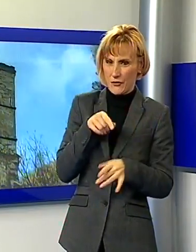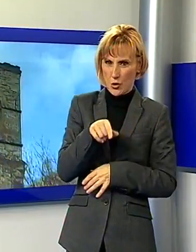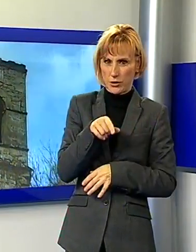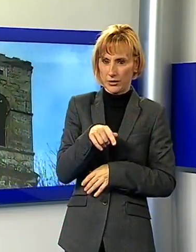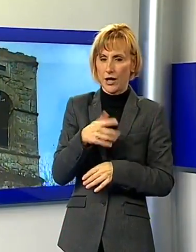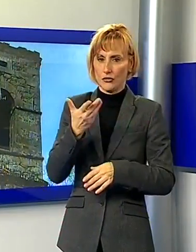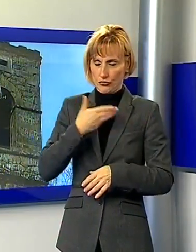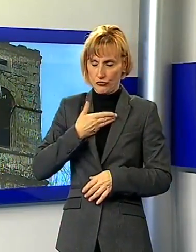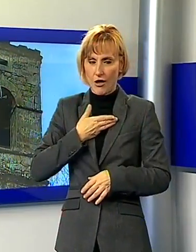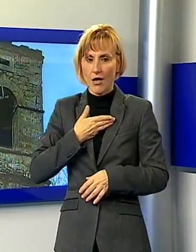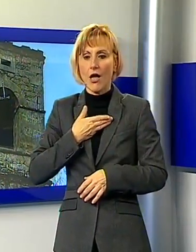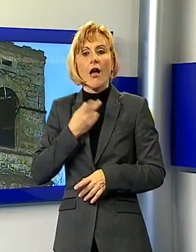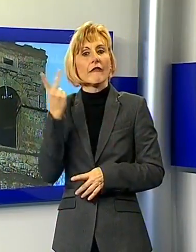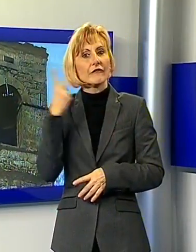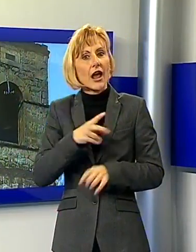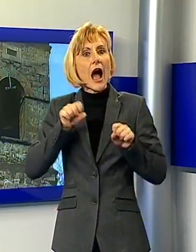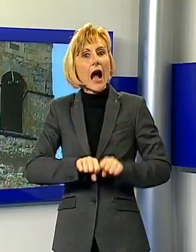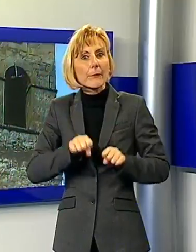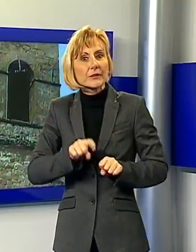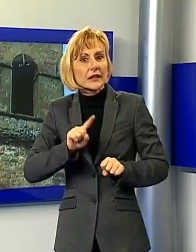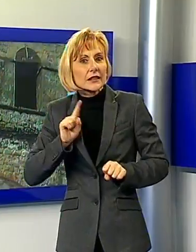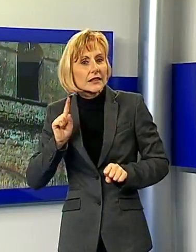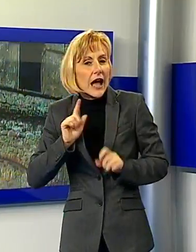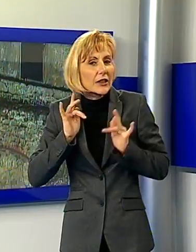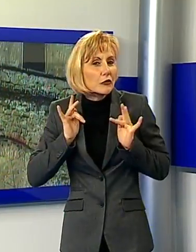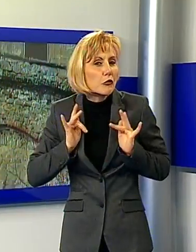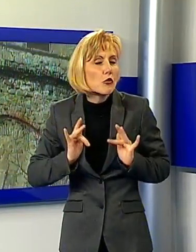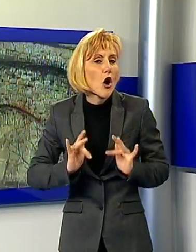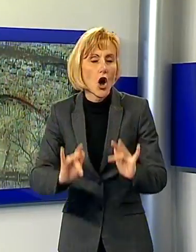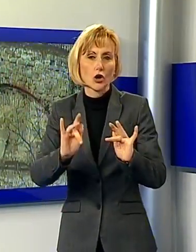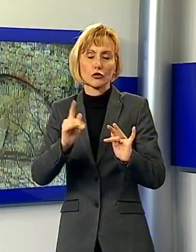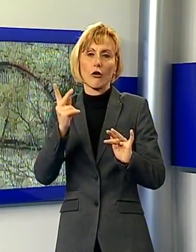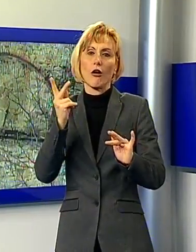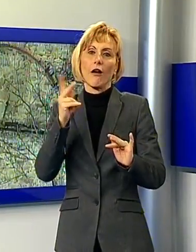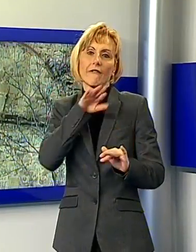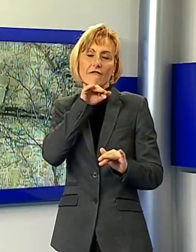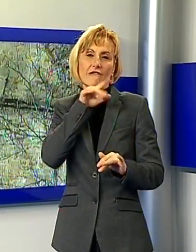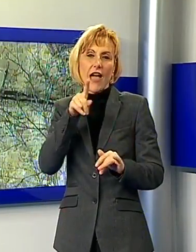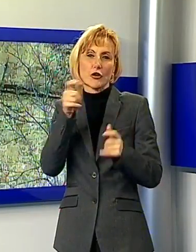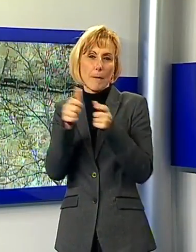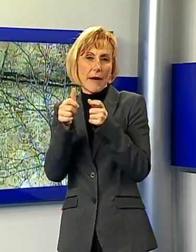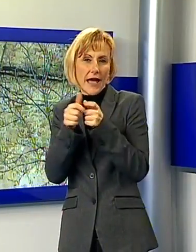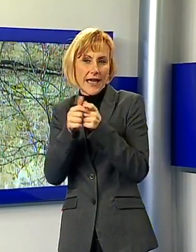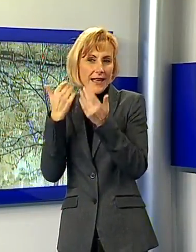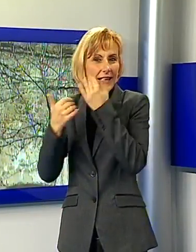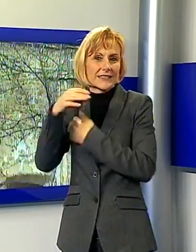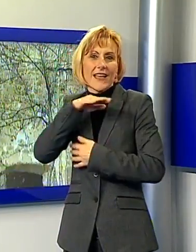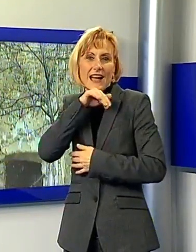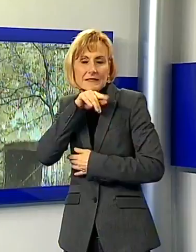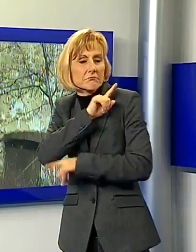Caprignana non c'è più nessuno che abitava nel vecchio paese però regna un senso di nostalgia tra coloro che il borgo lo